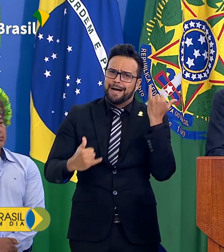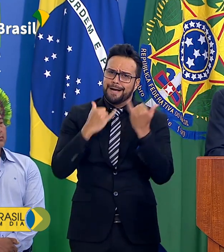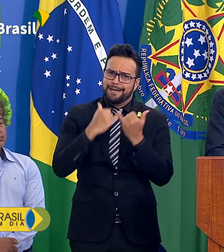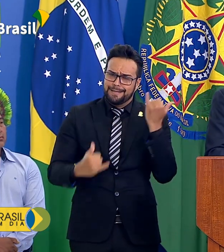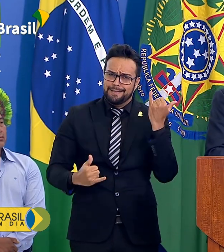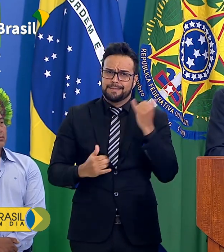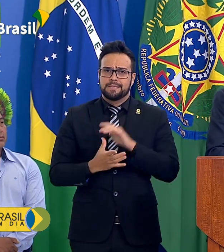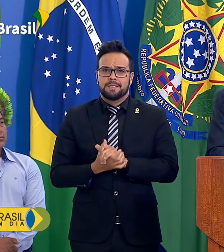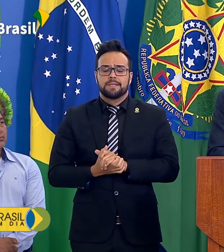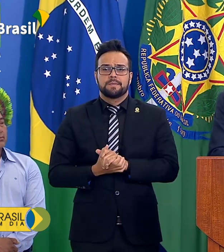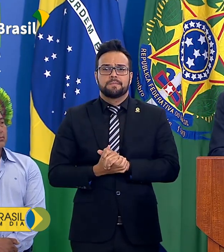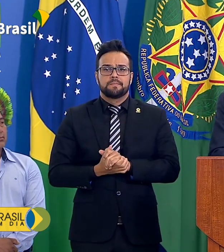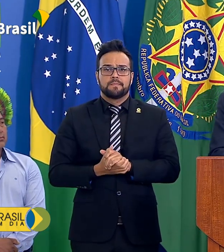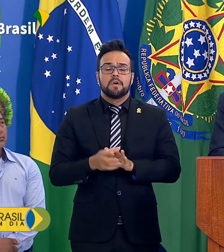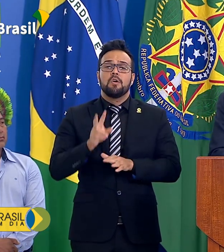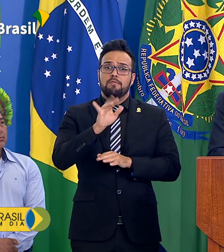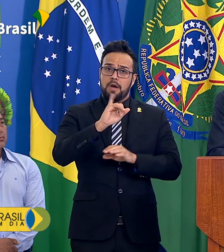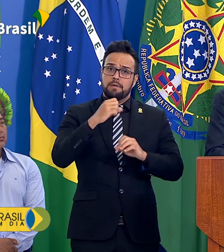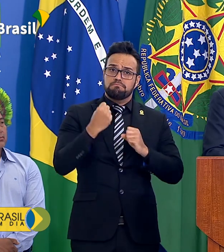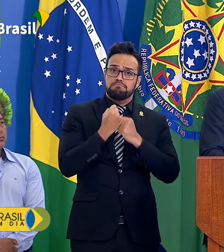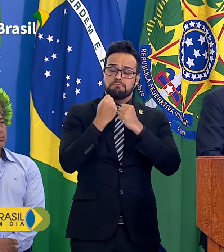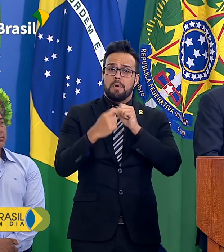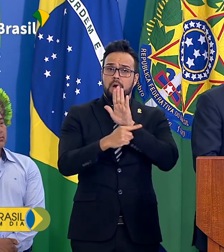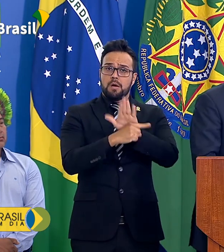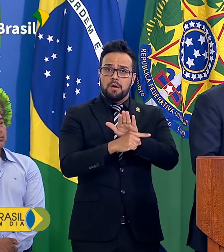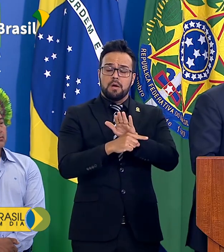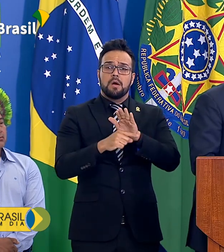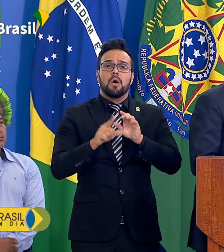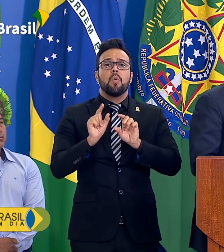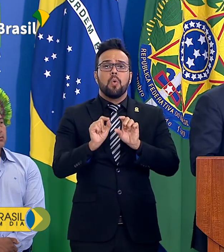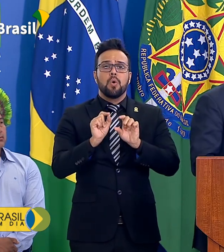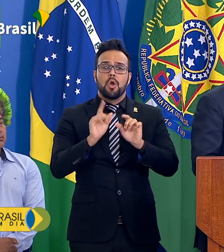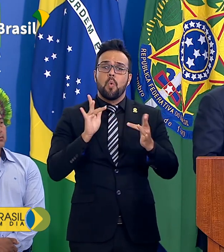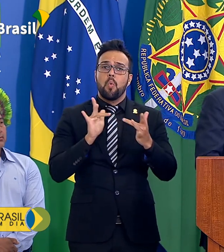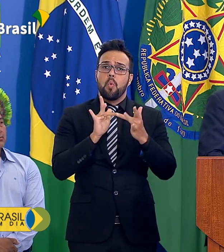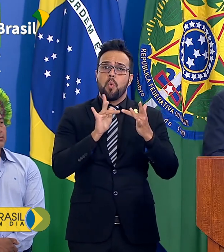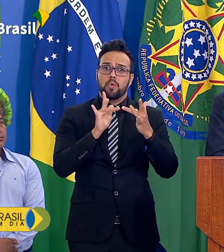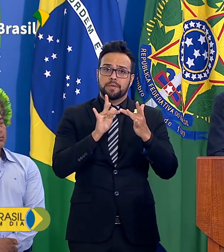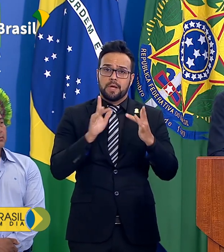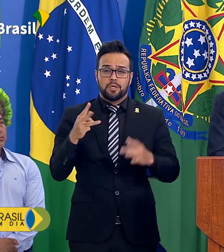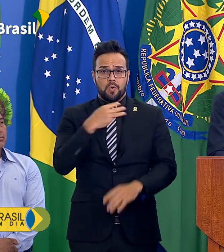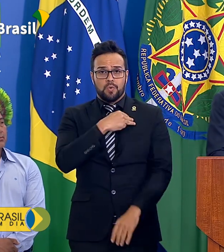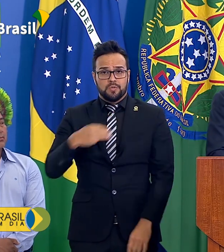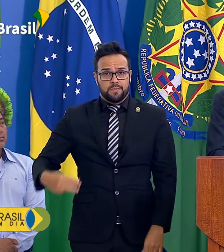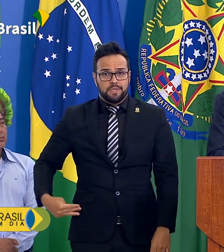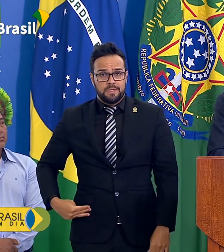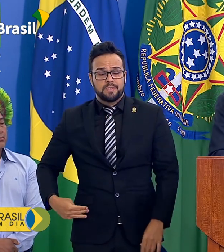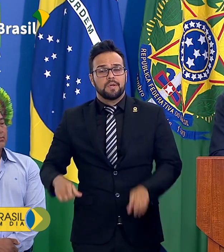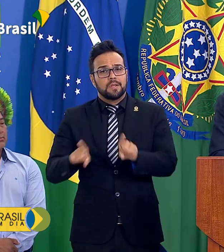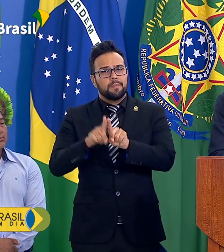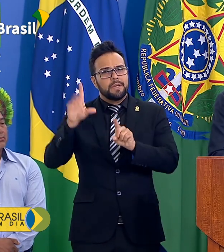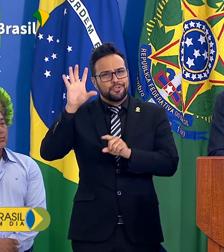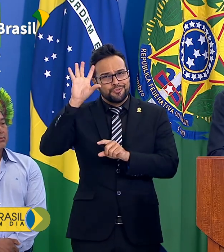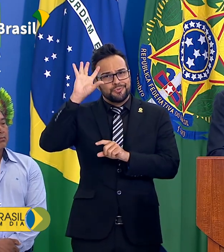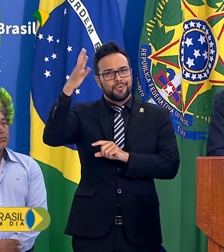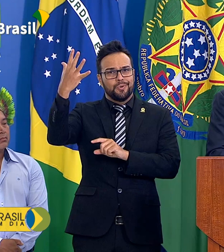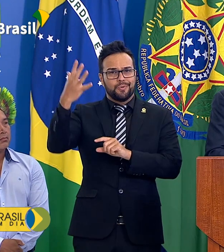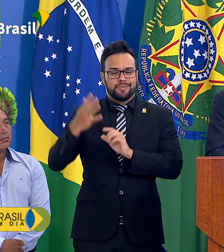e me auxiliará, e muito, no contato com os ministros e na solução